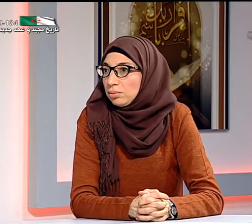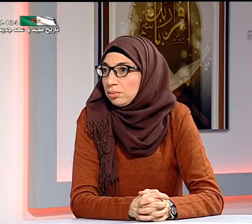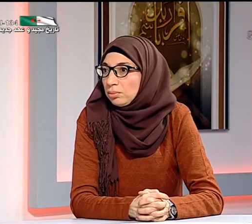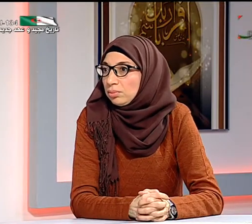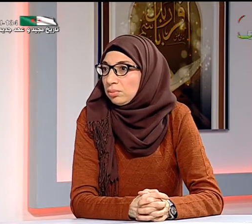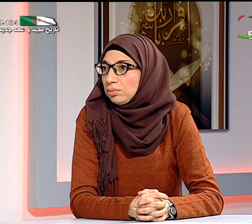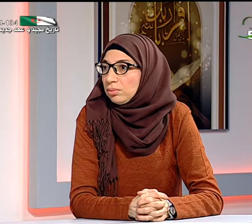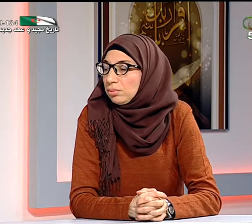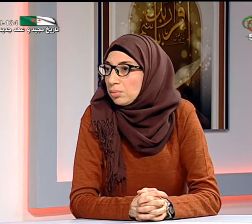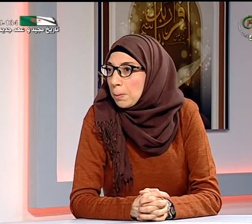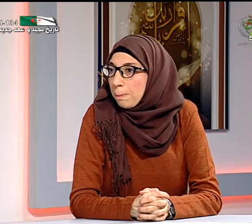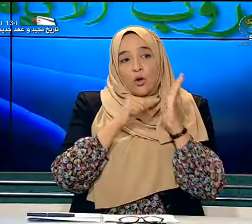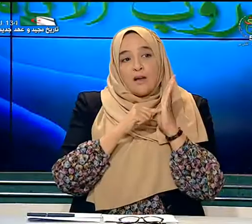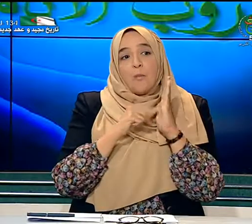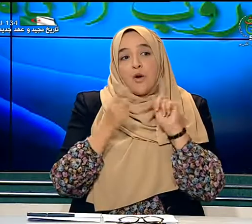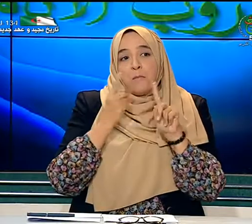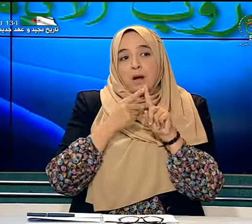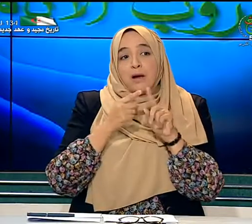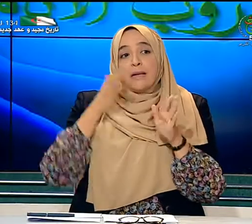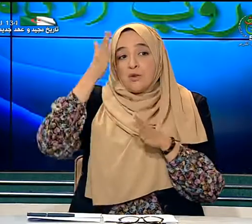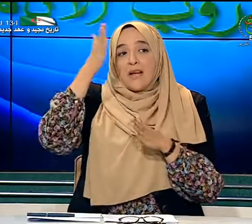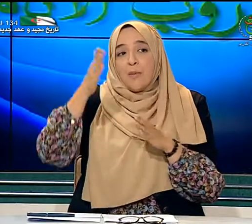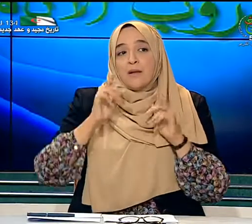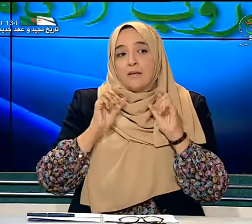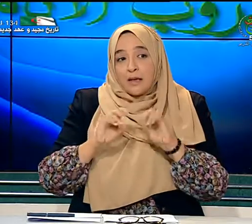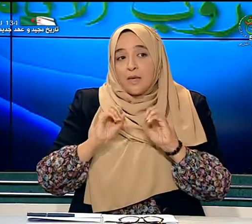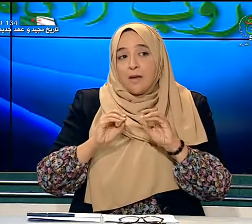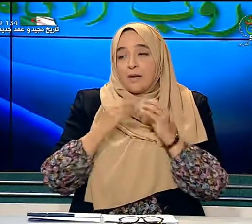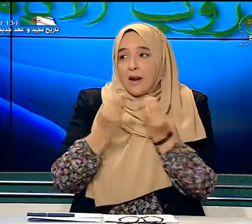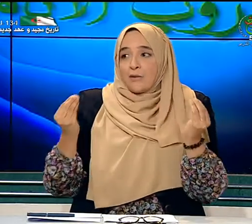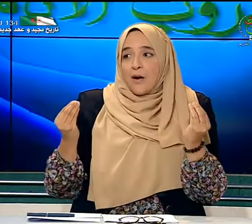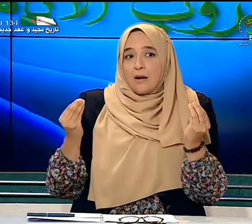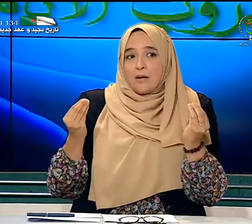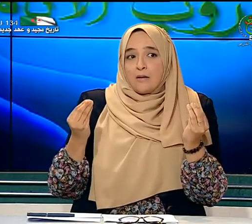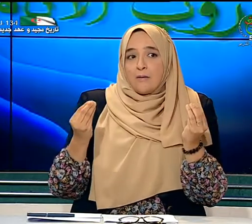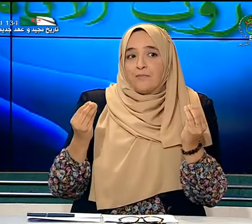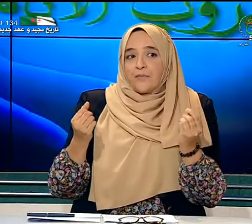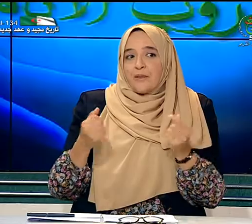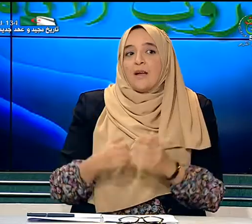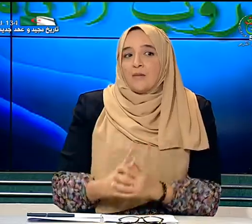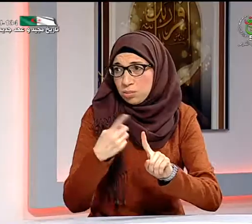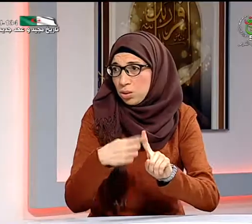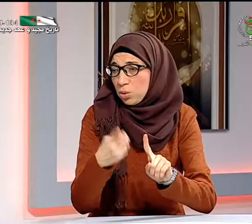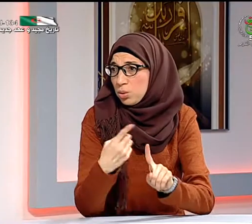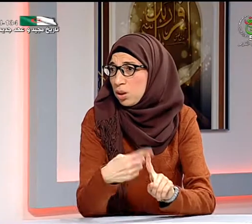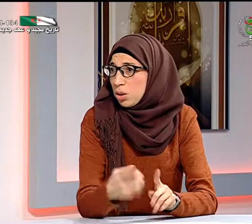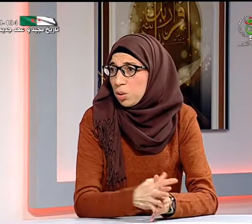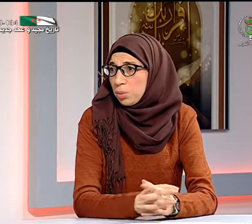يعني هذه النقطة مهمة لمستقبل التعليم للأطفال نعم مهمة جدا